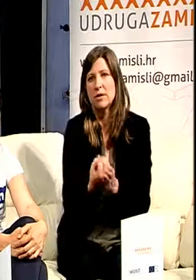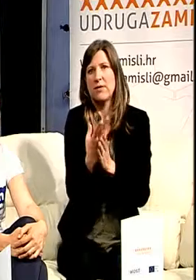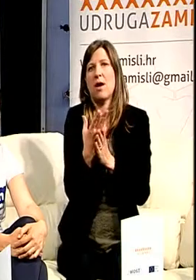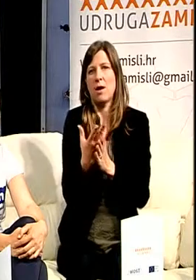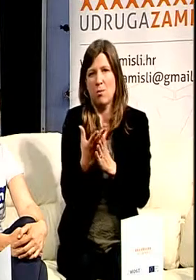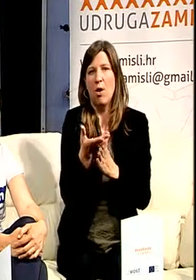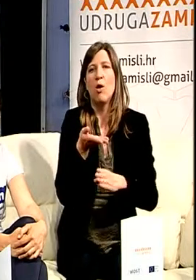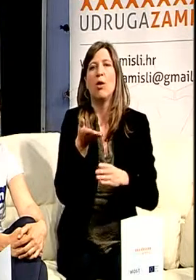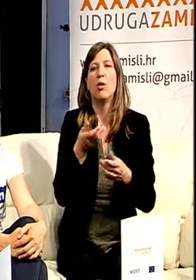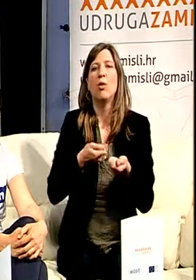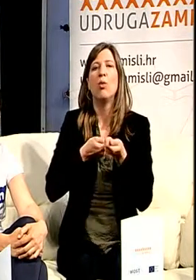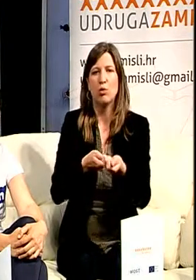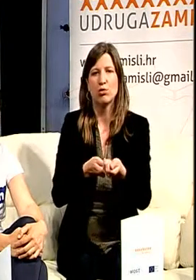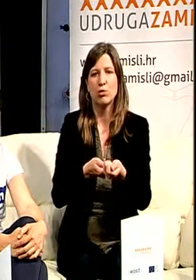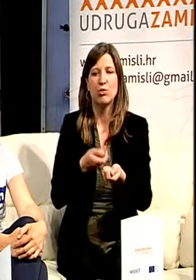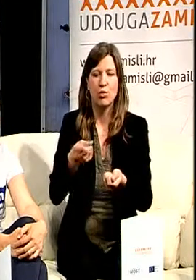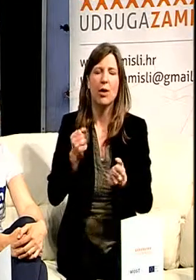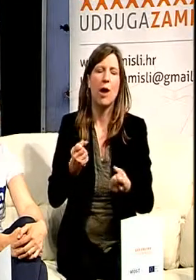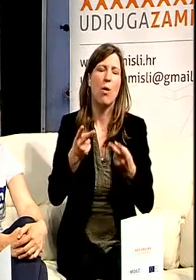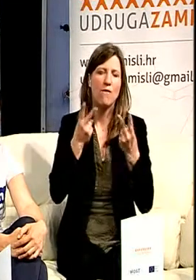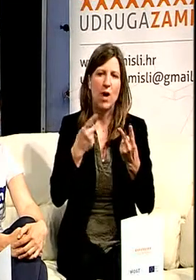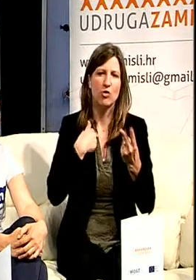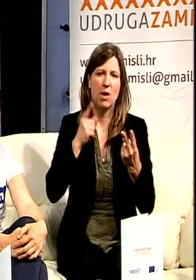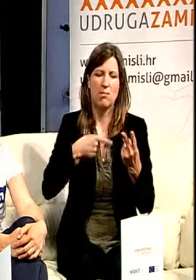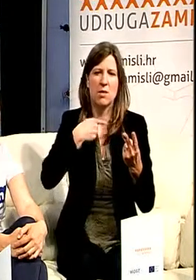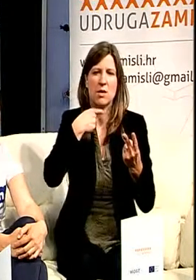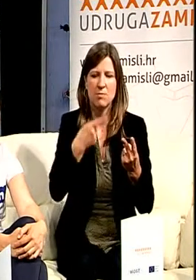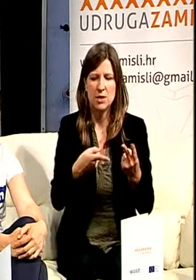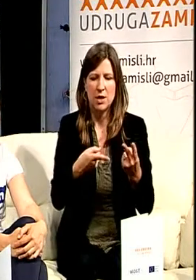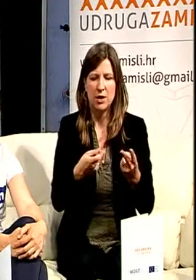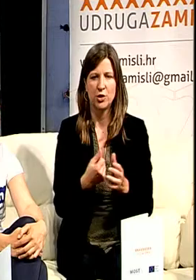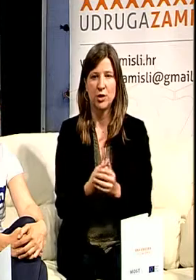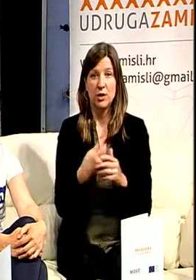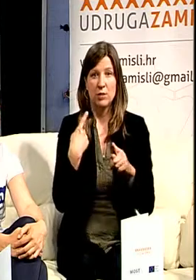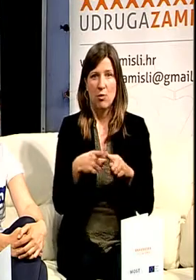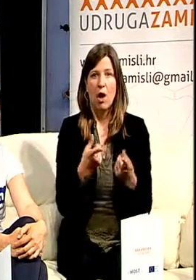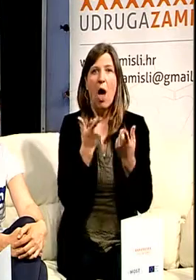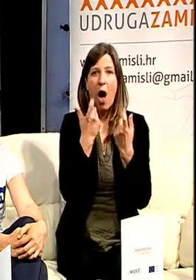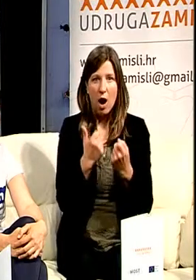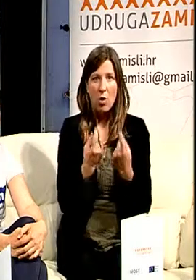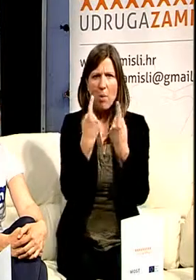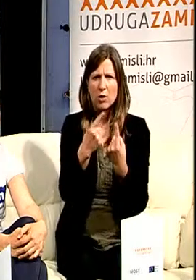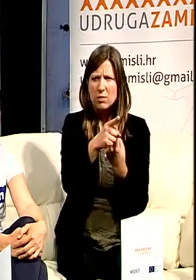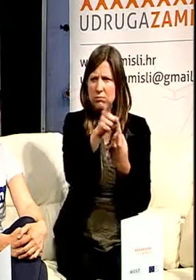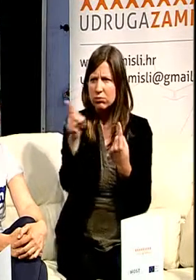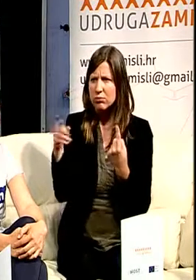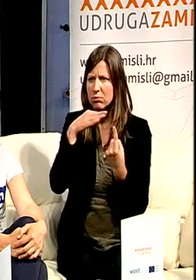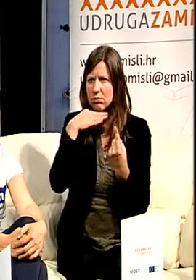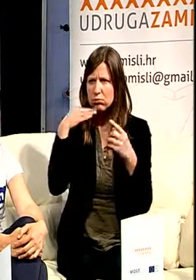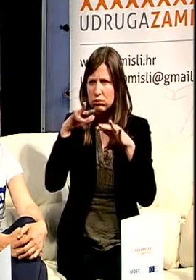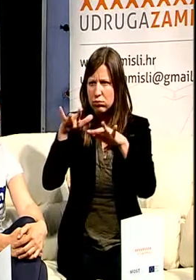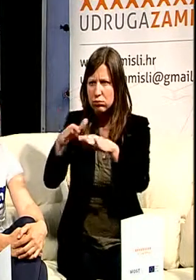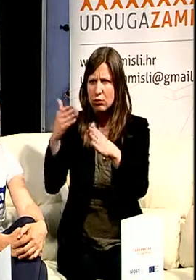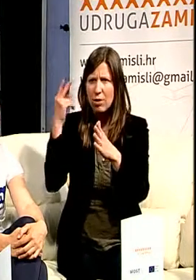bitno za naglasiti zato što ako postoji velika potreba, na nju se ne odgovori, onda jednostavno